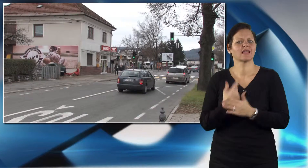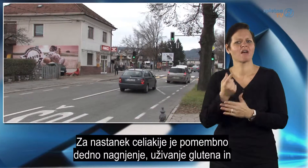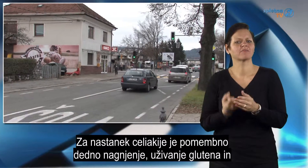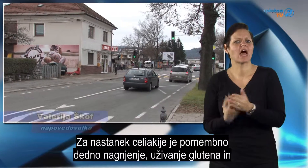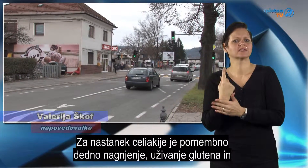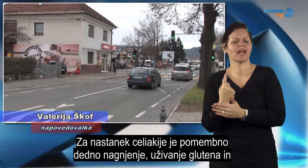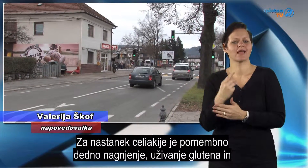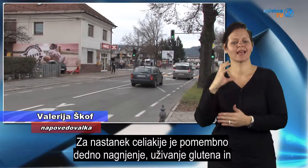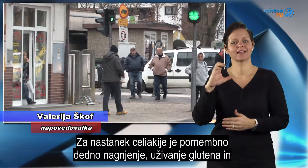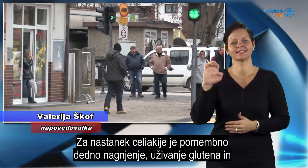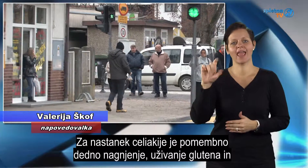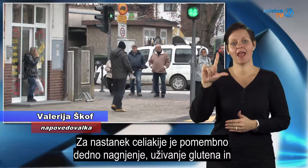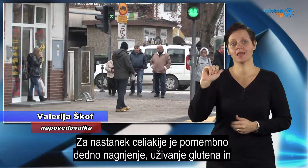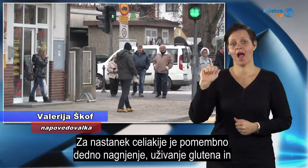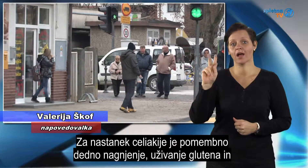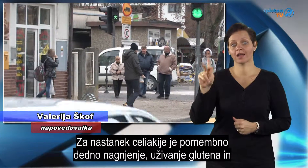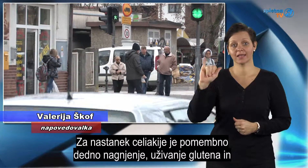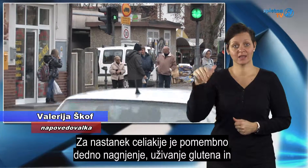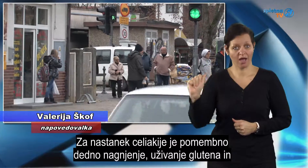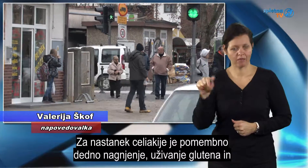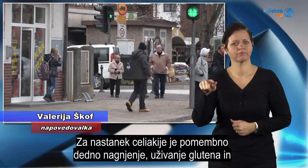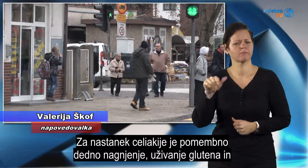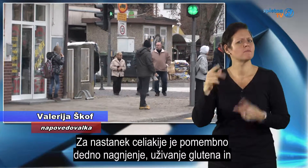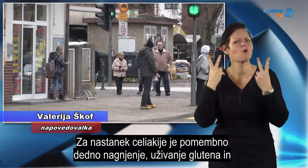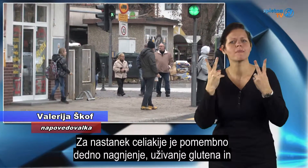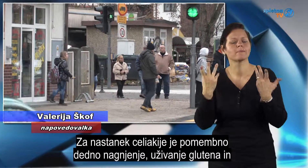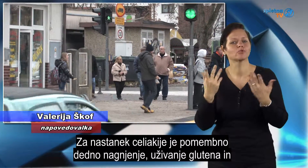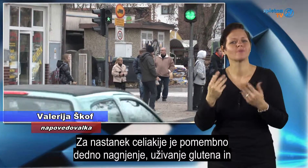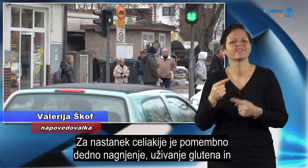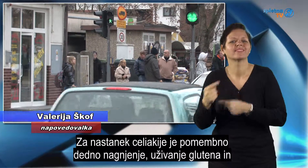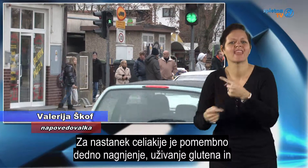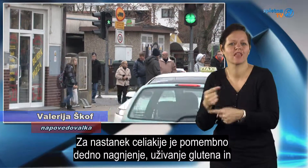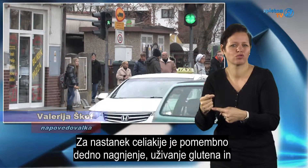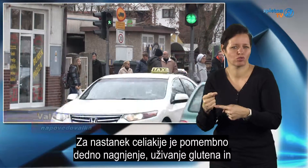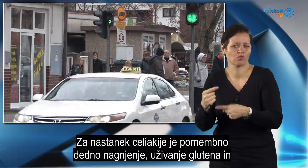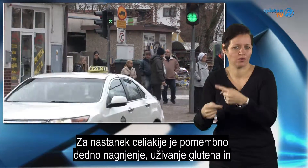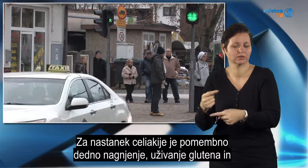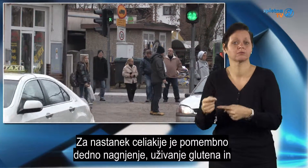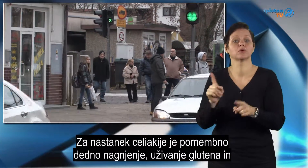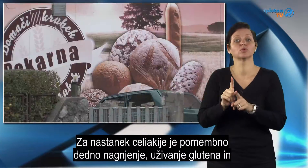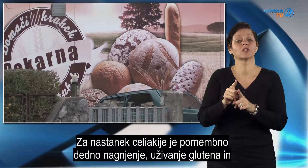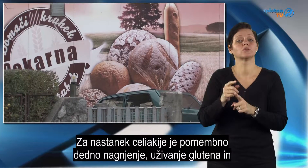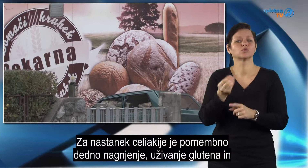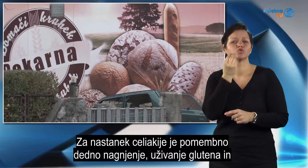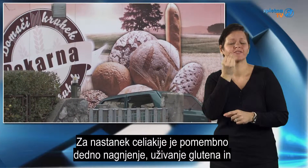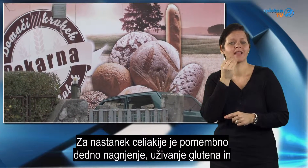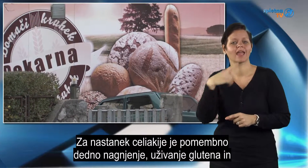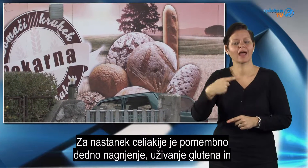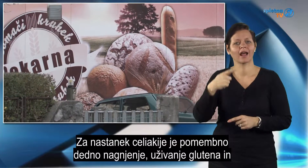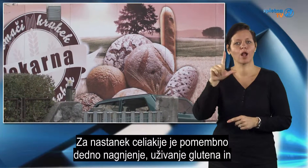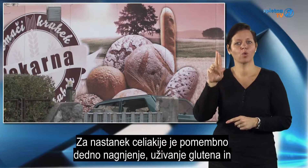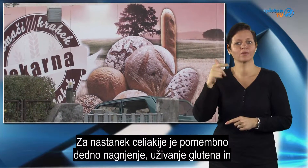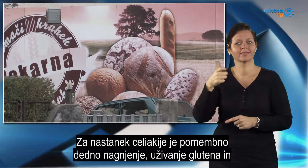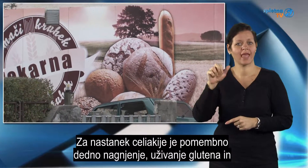Za nastanek celijakije je pomembno dedno nagnjanje, uživanje glutena in imunski odziv proti